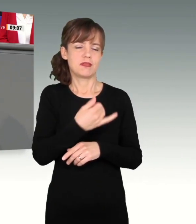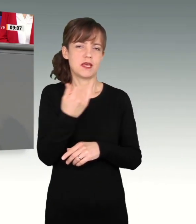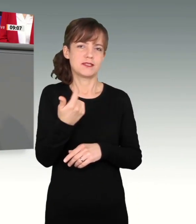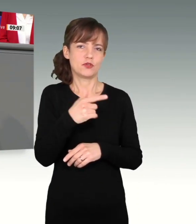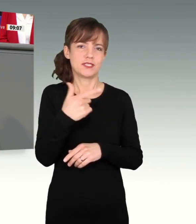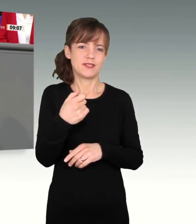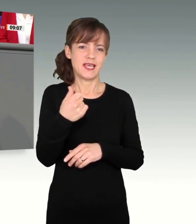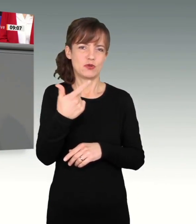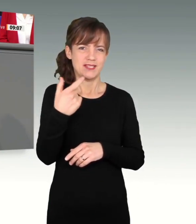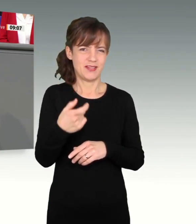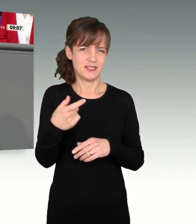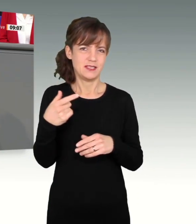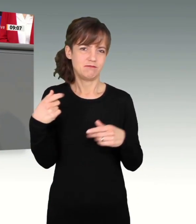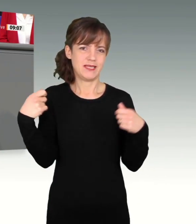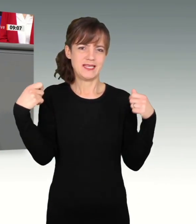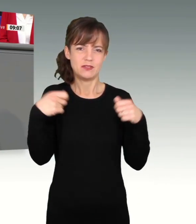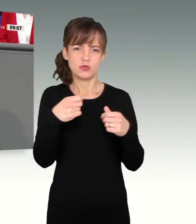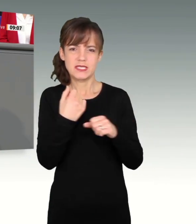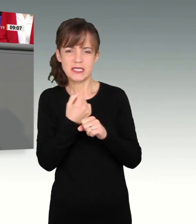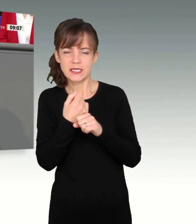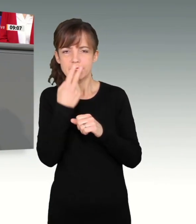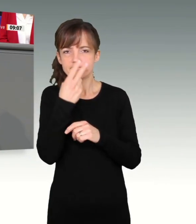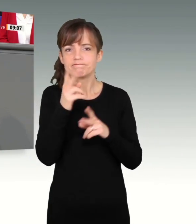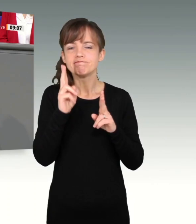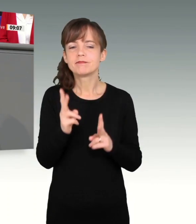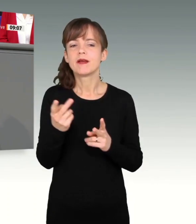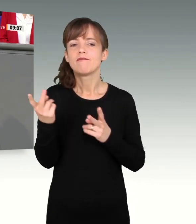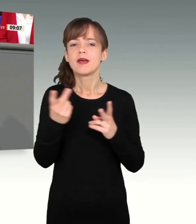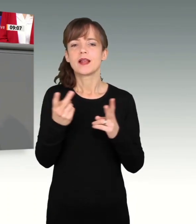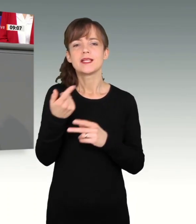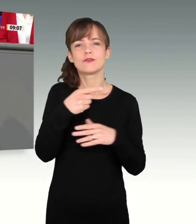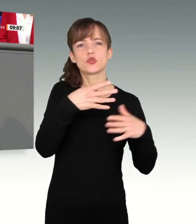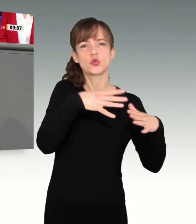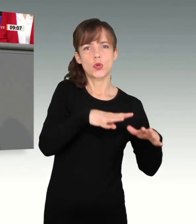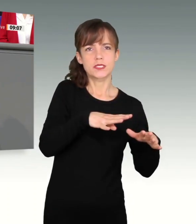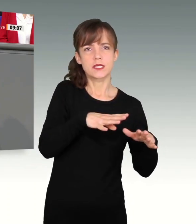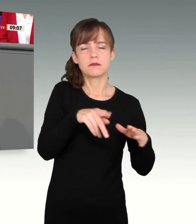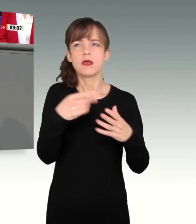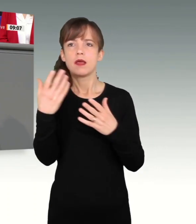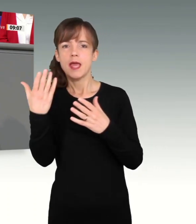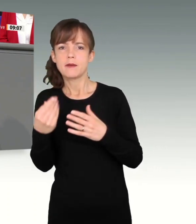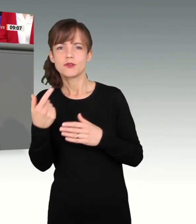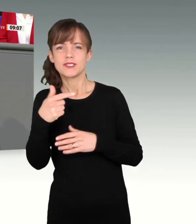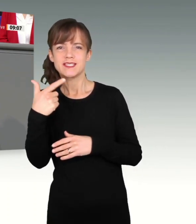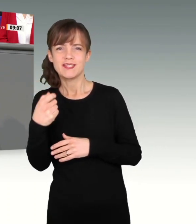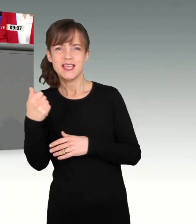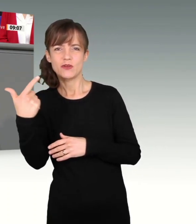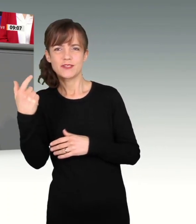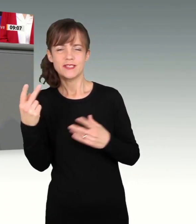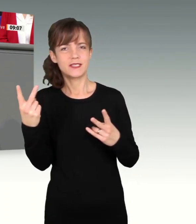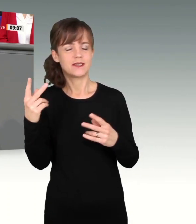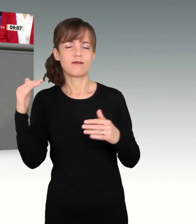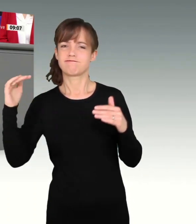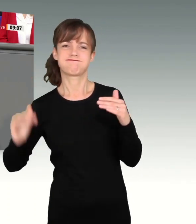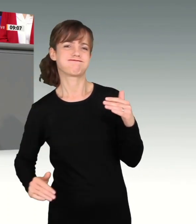deutlich unterhalb des in der Herbstprojektion des Jahres 2019 für diesen Zeitraum geschätzten Volumens